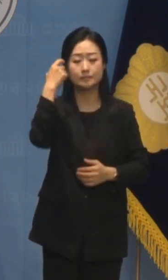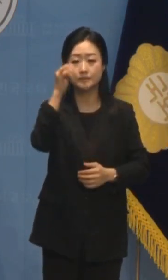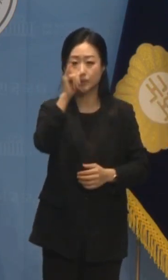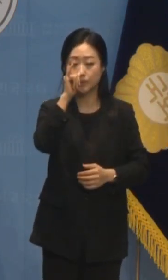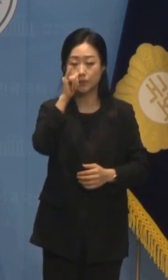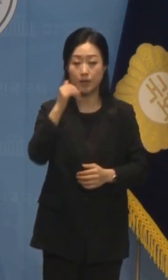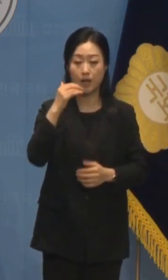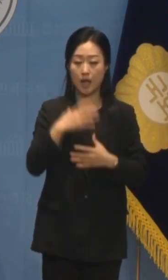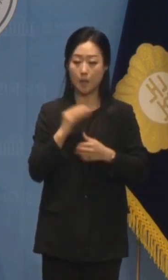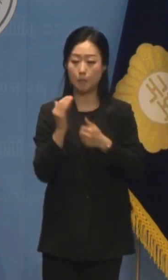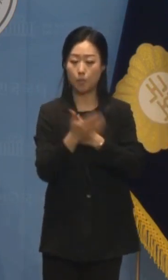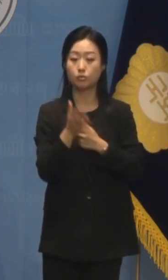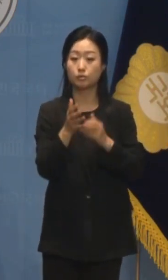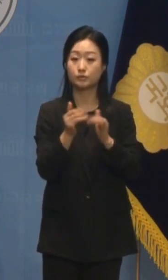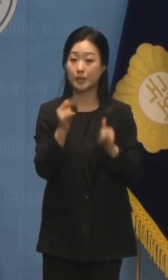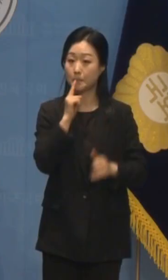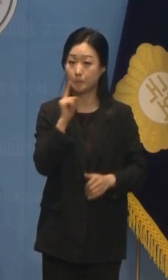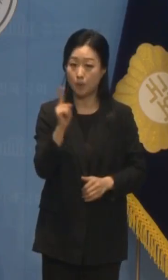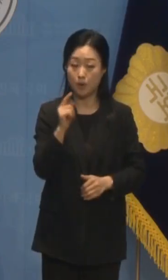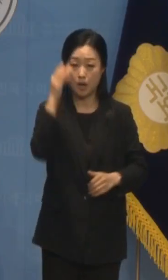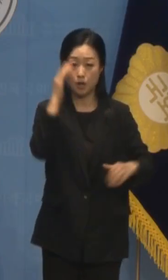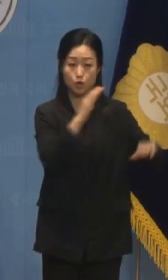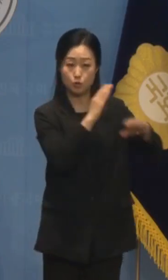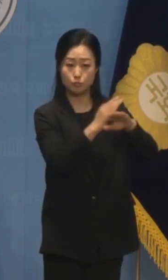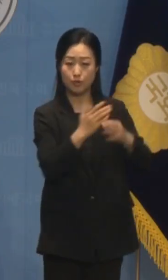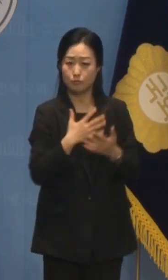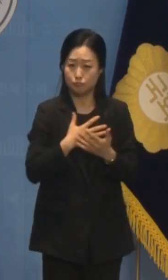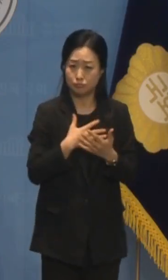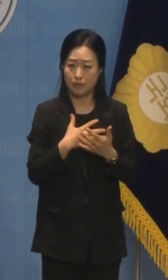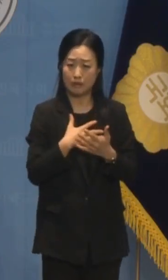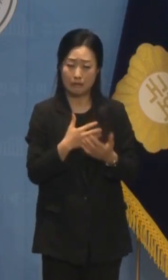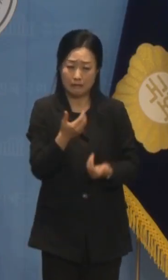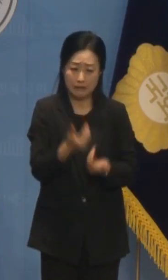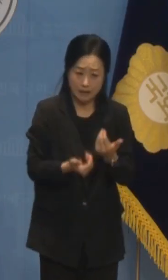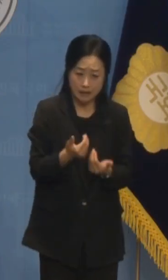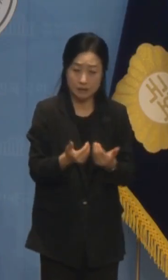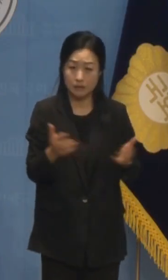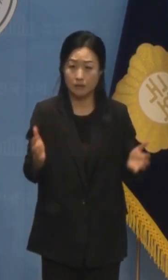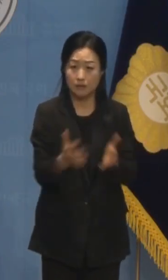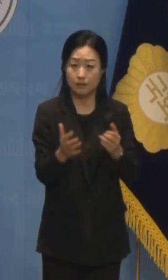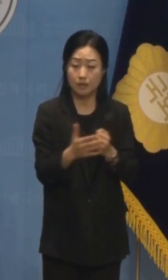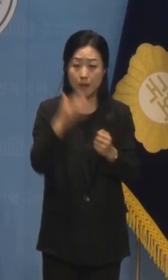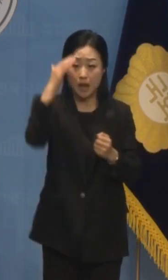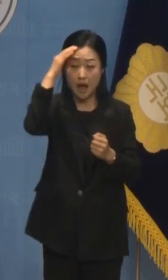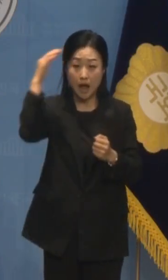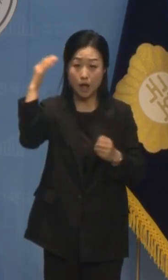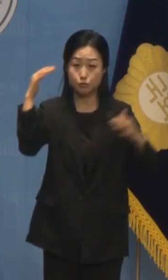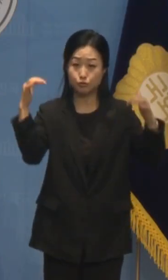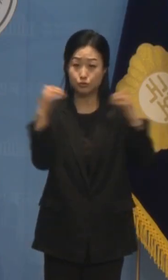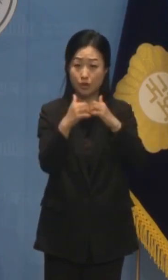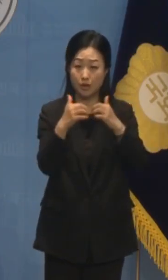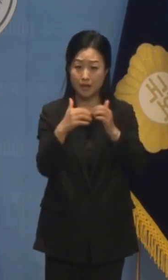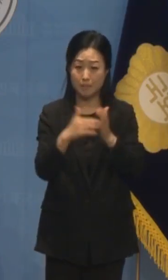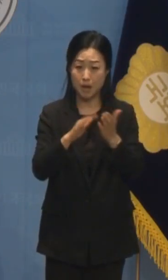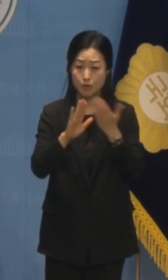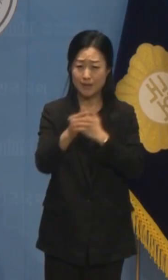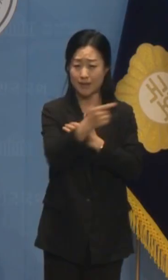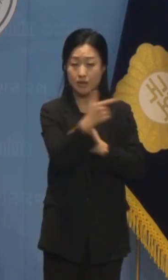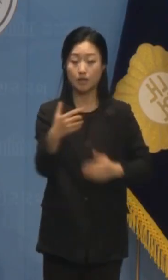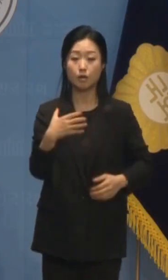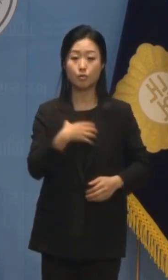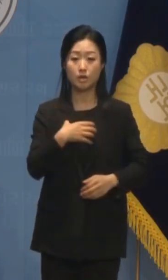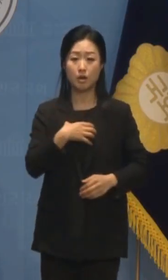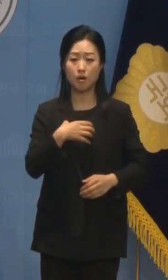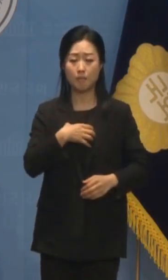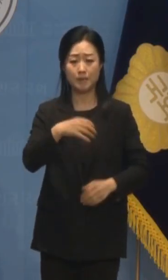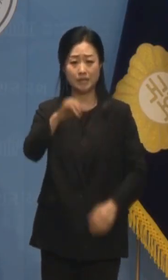안보 전문가들은 남북의 긴장과 갈등이 고조되면서 한국전쟁 이후 한반도가 가장 위태로운 시기라고